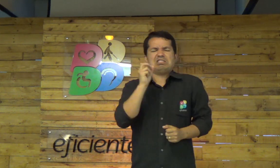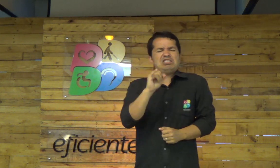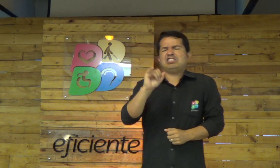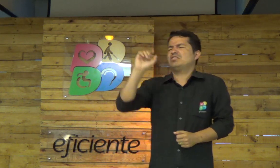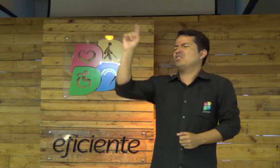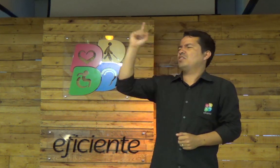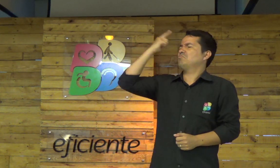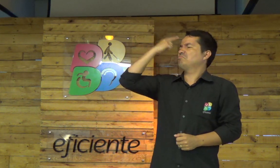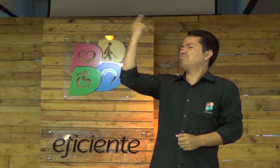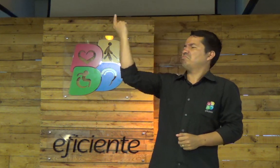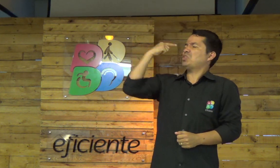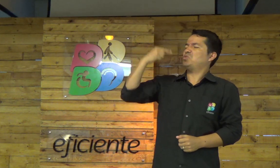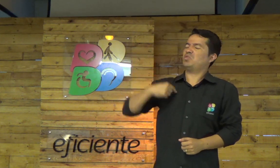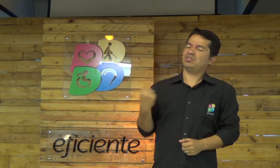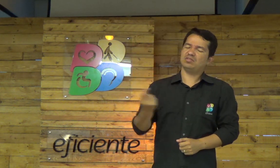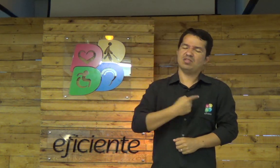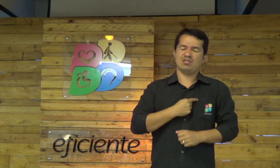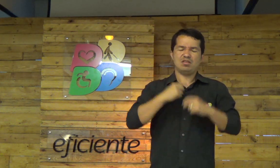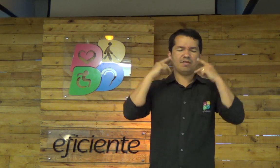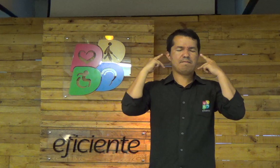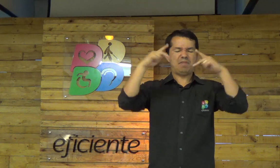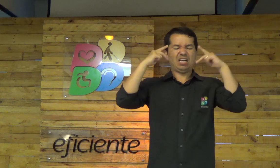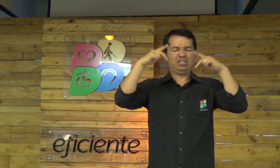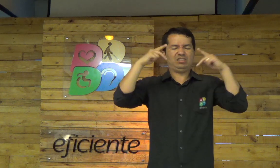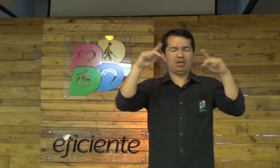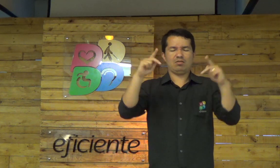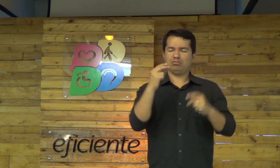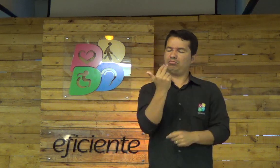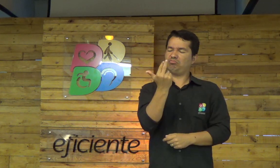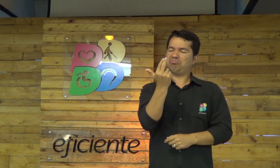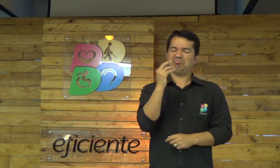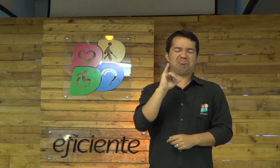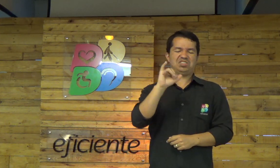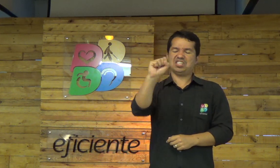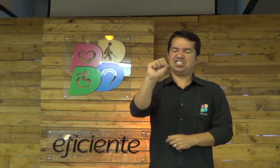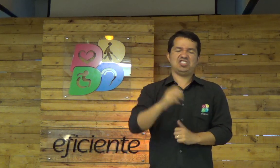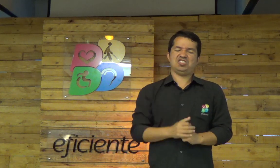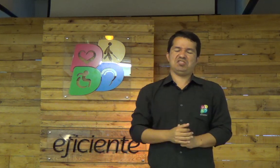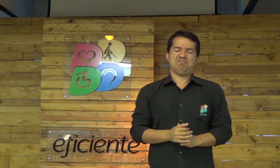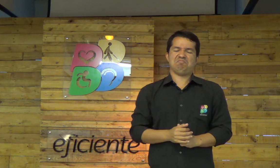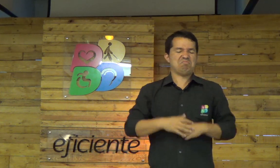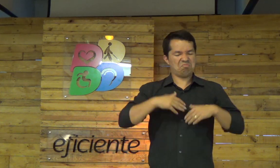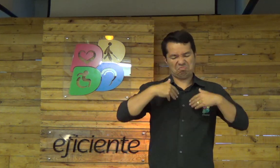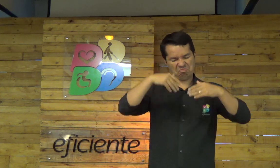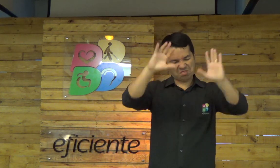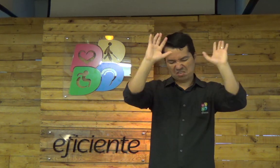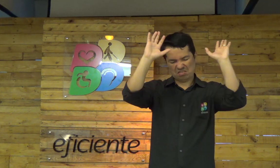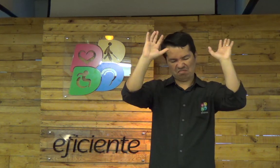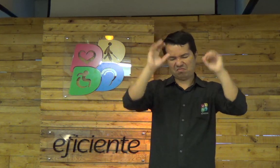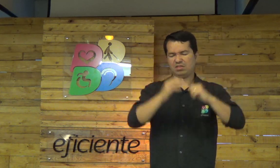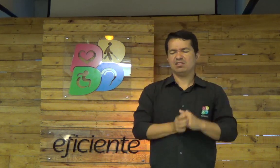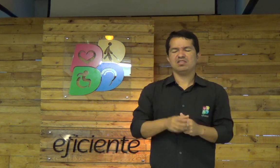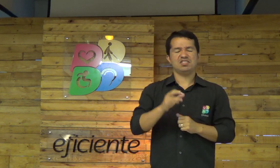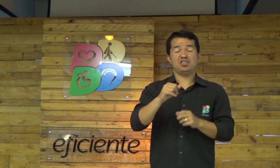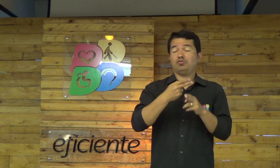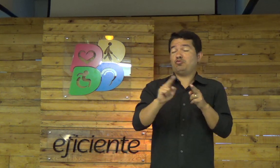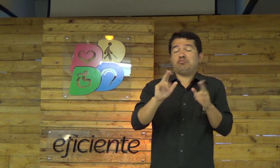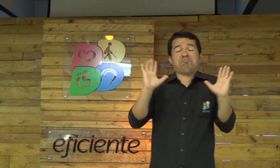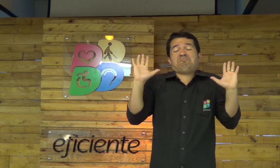tudo, Deus. Se o Senhor nos mandar, Deus, pregar iguais a Isaías, queremos